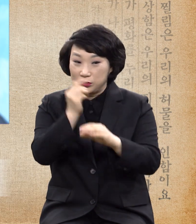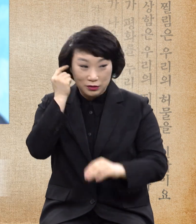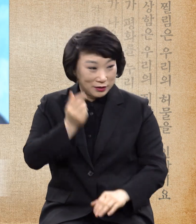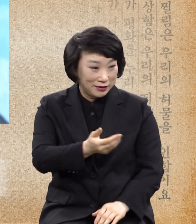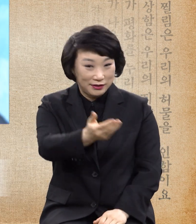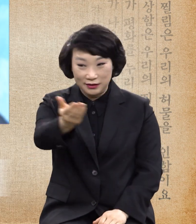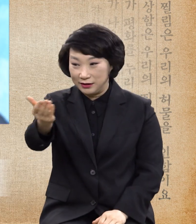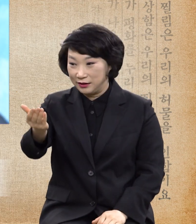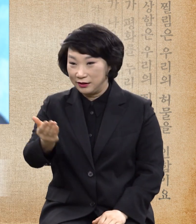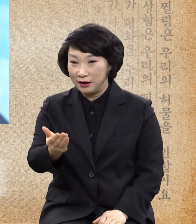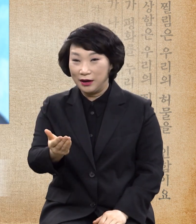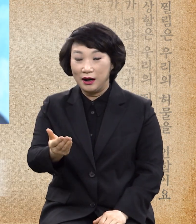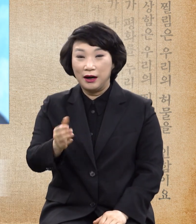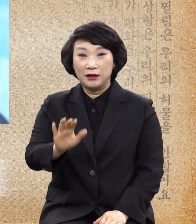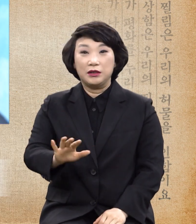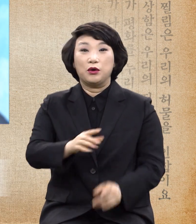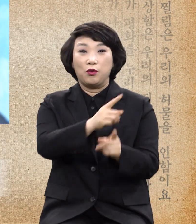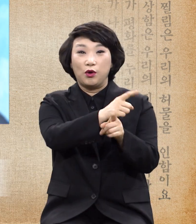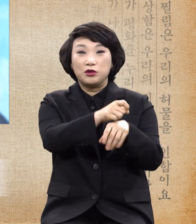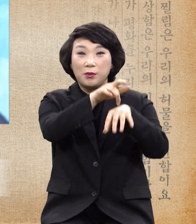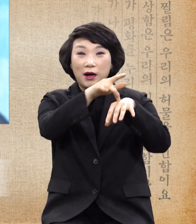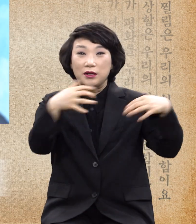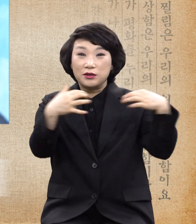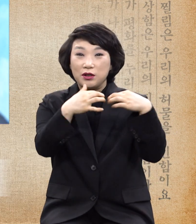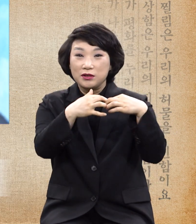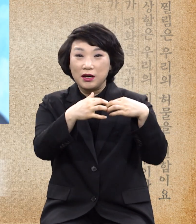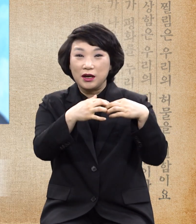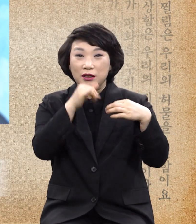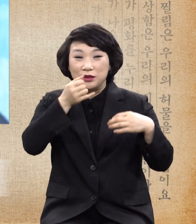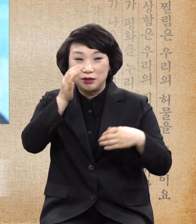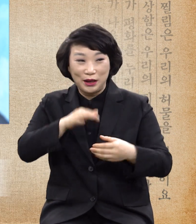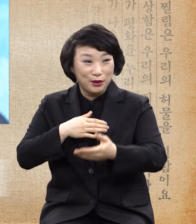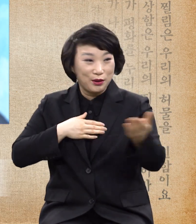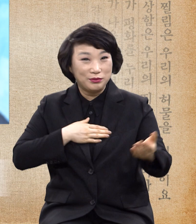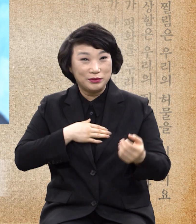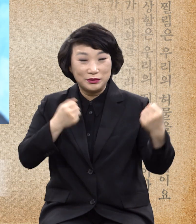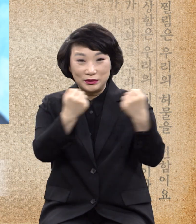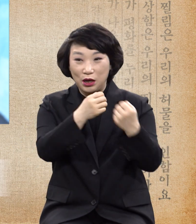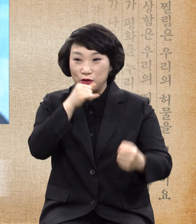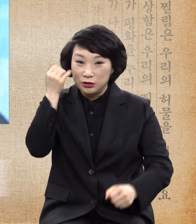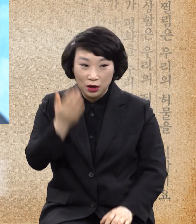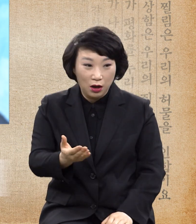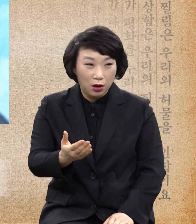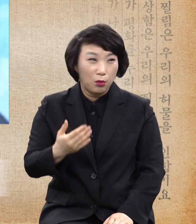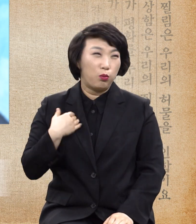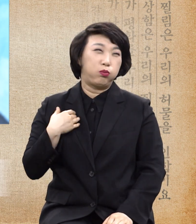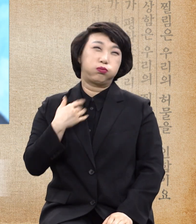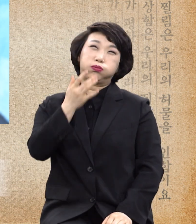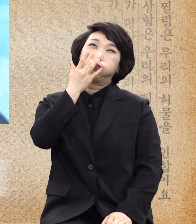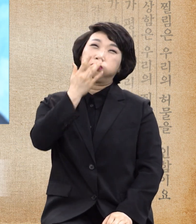그 전쟁이 실감하십니까 전혀 못 오고 있지 예